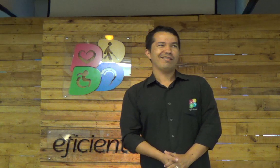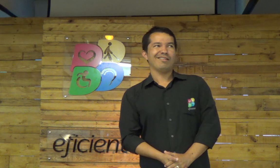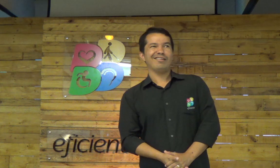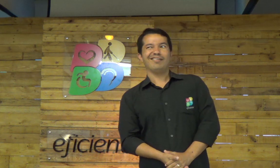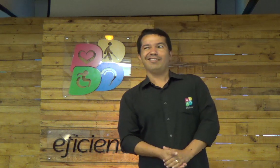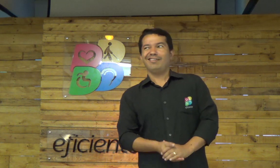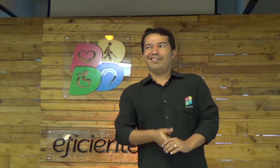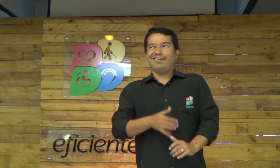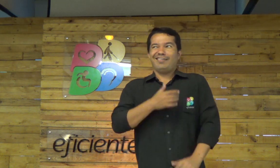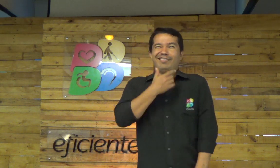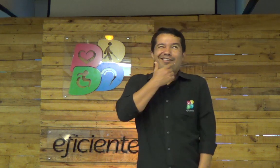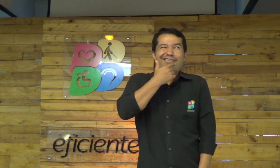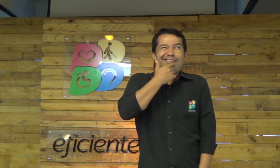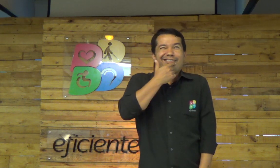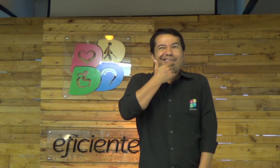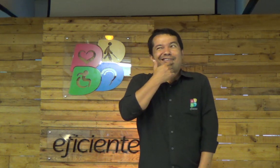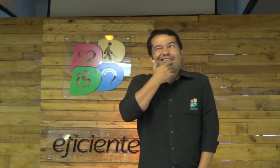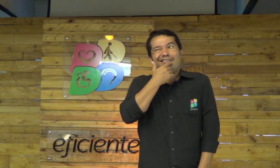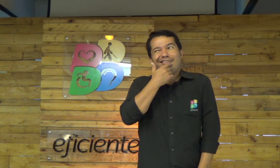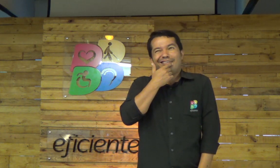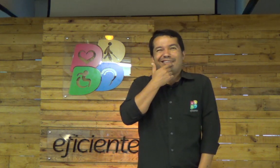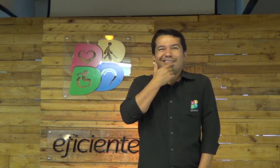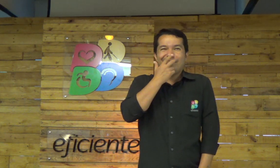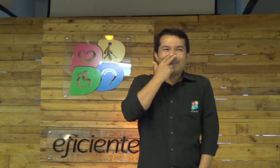É você mesmo? Ah, será?